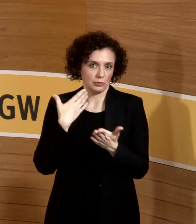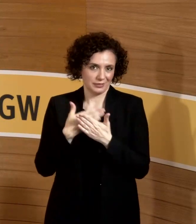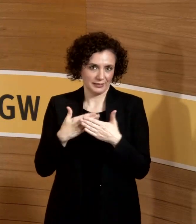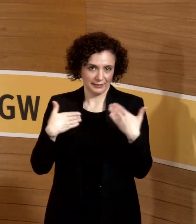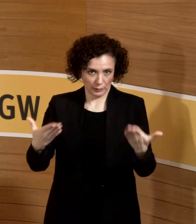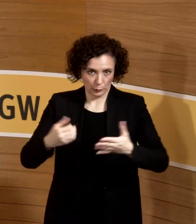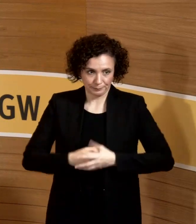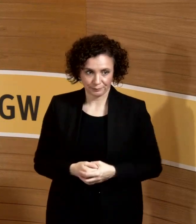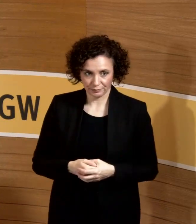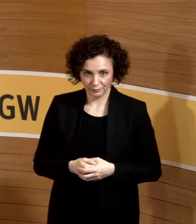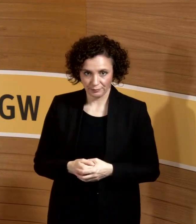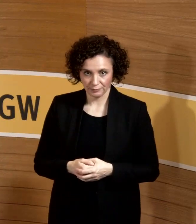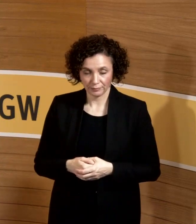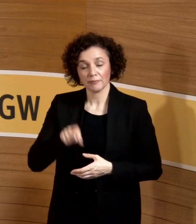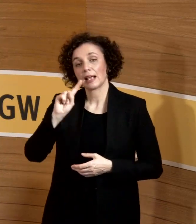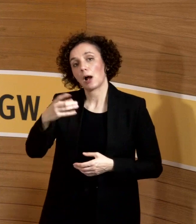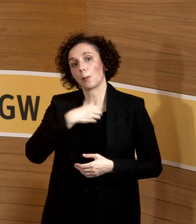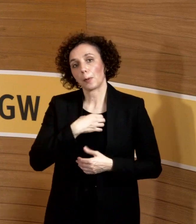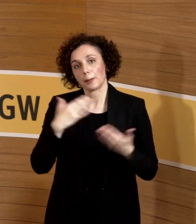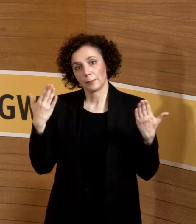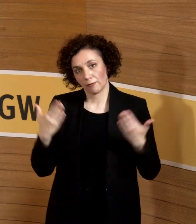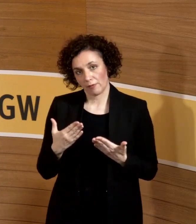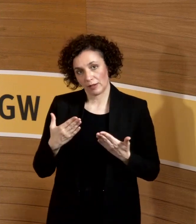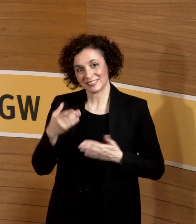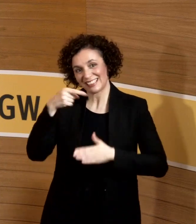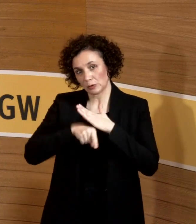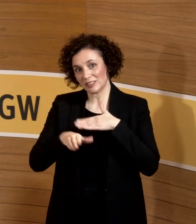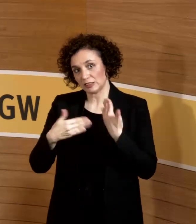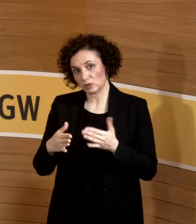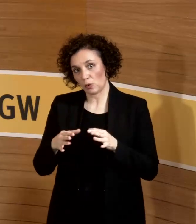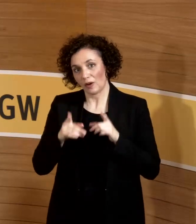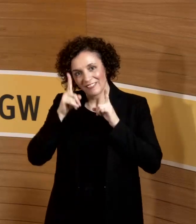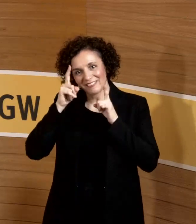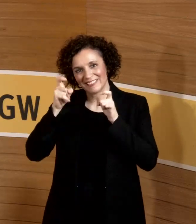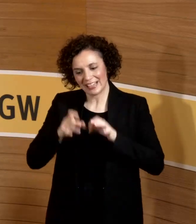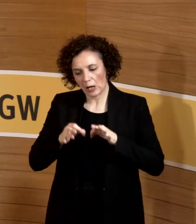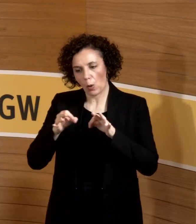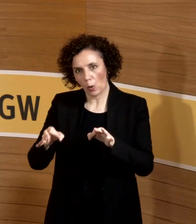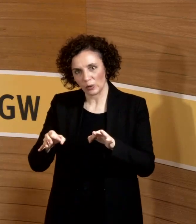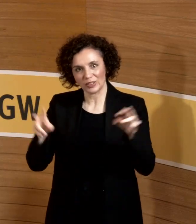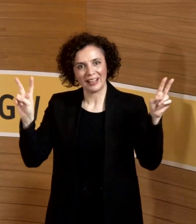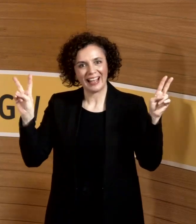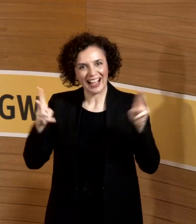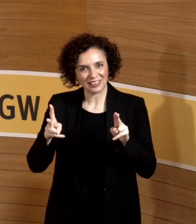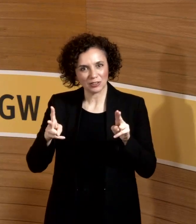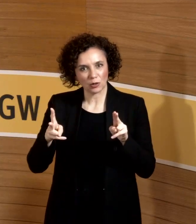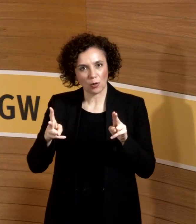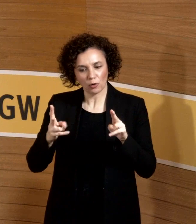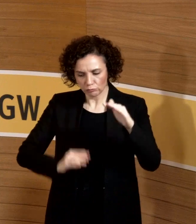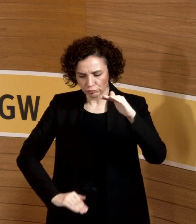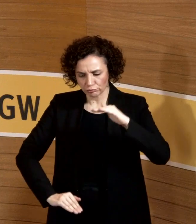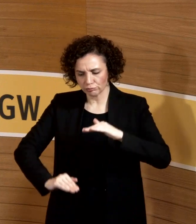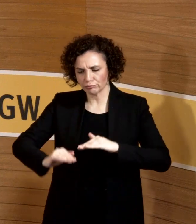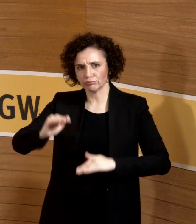weiterhin, dass manche Einschränkungen durch das Virus erst im weiteren Entwicklungsverlauf des Kindes